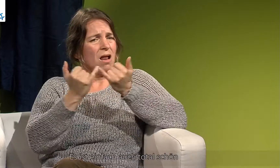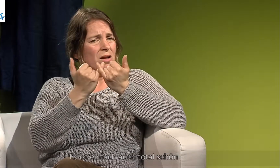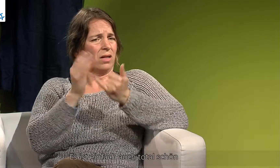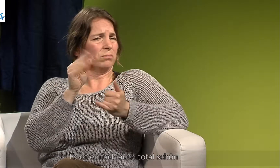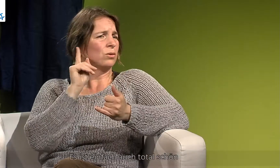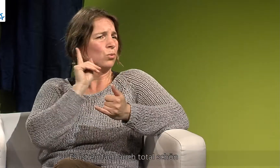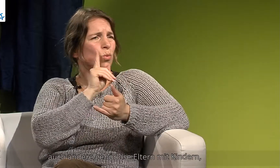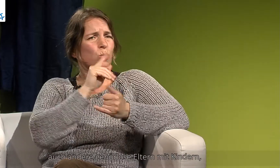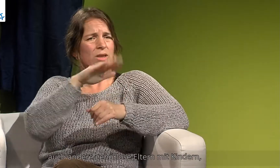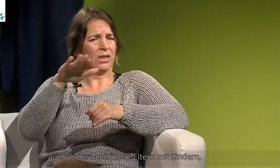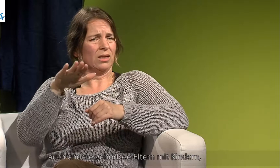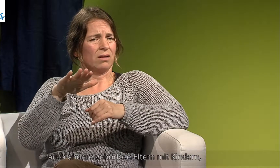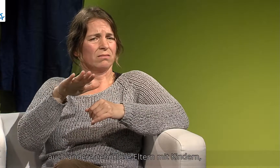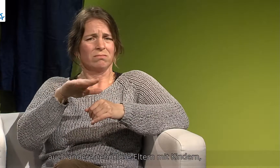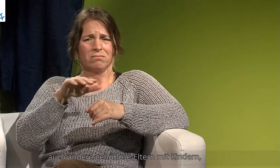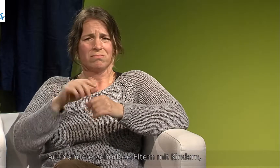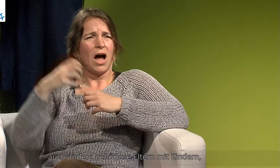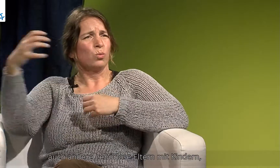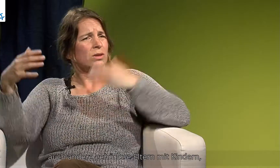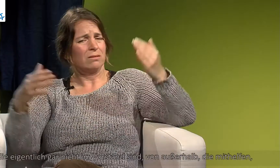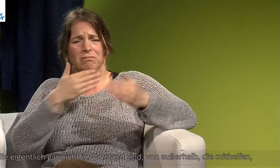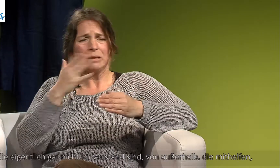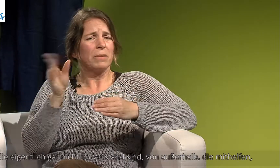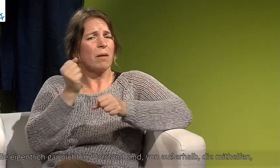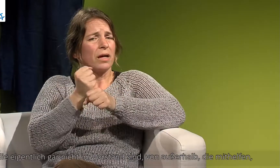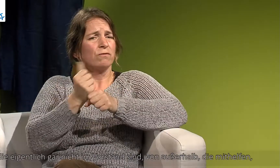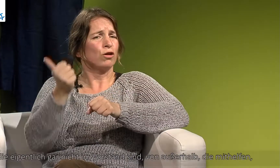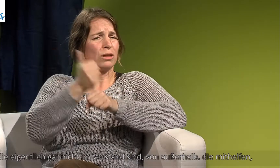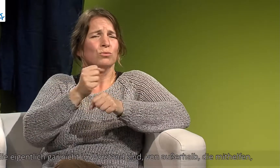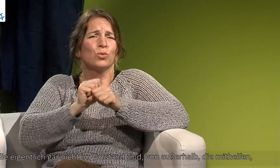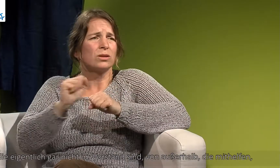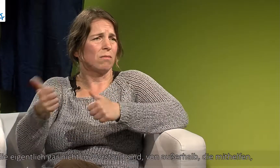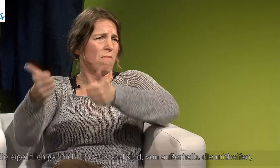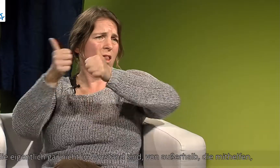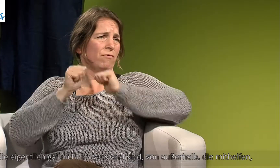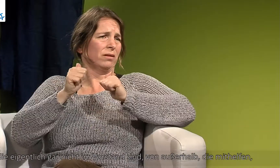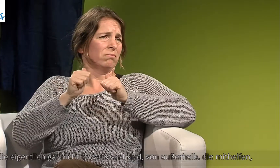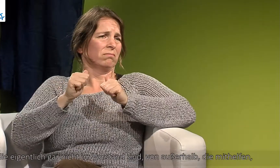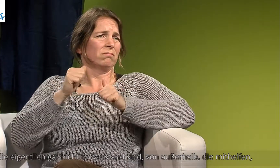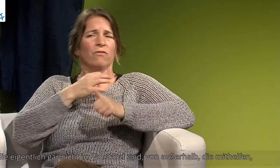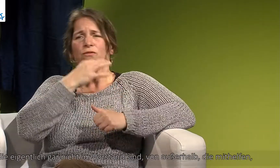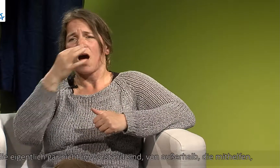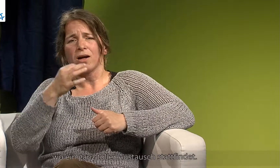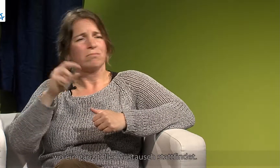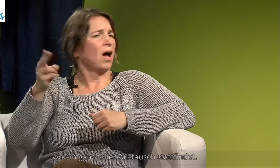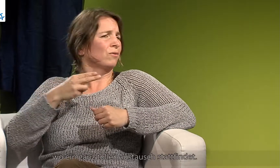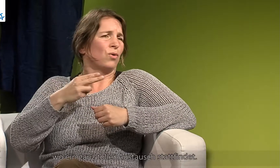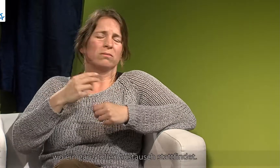total schön, auch andere gehörlose Eltern mit Kindern, die eigentlich gar nicht im Vorstand sind von außerhalb, die mithelfen, wo ein ganz toller